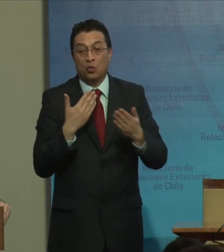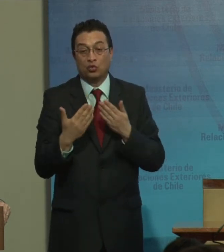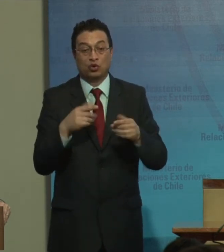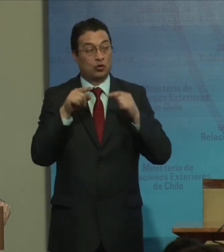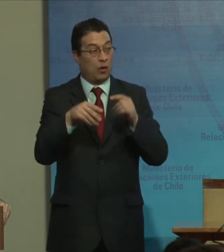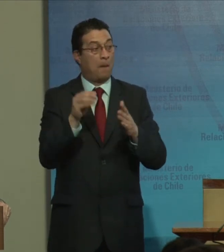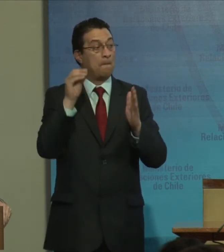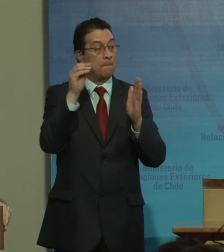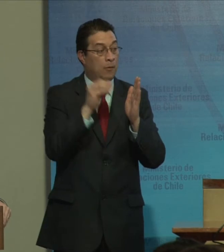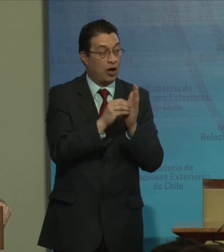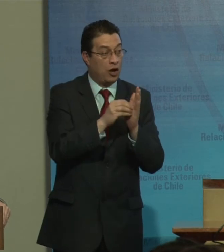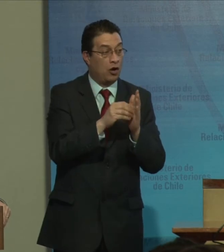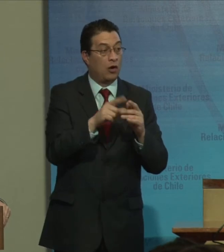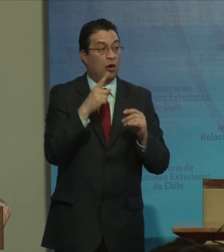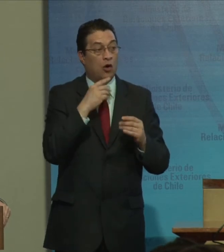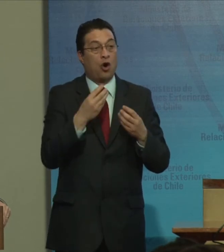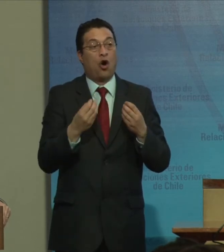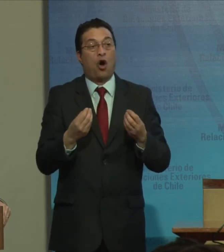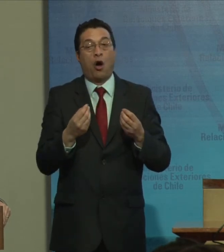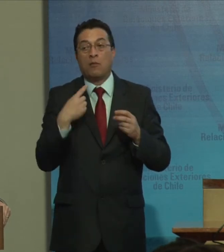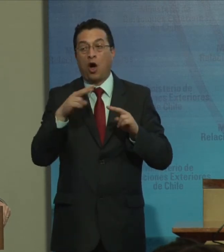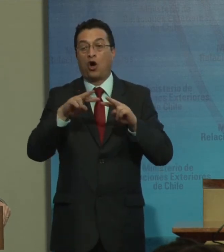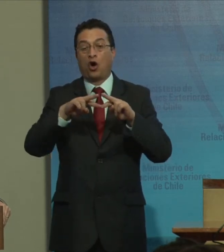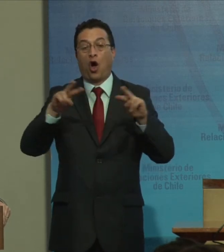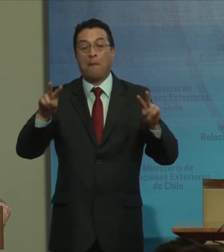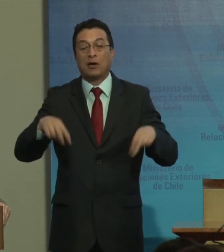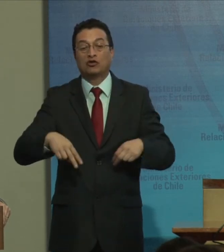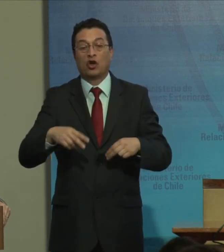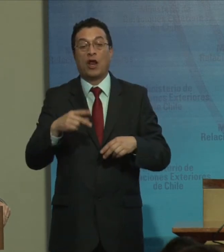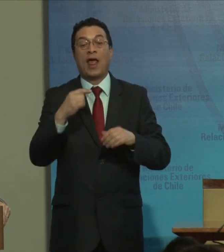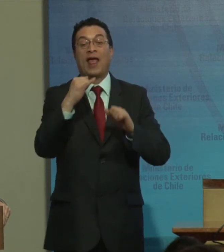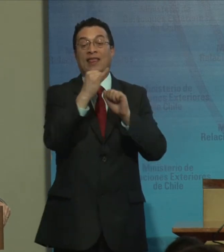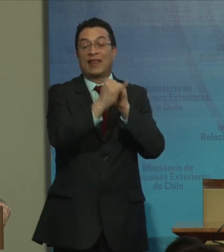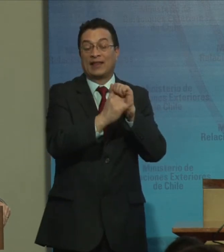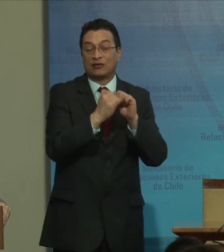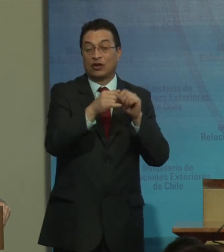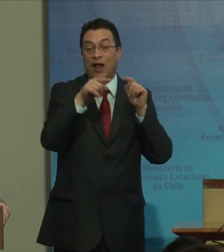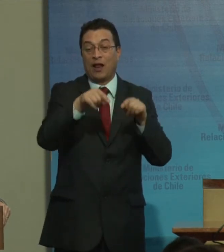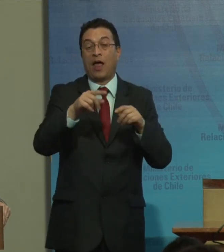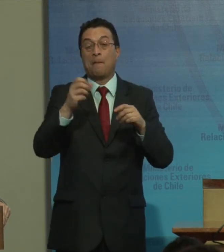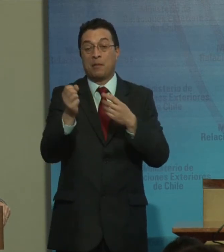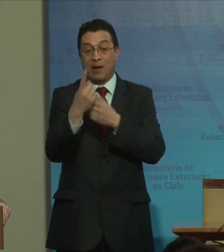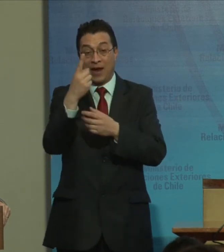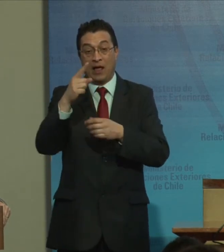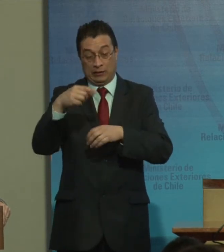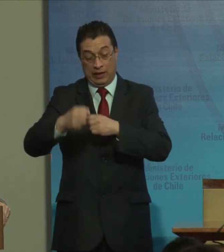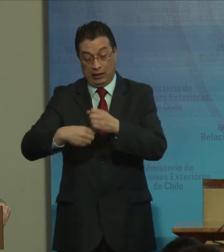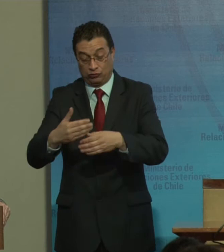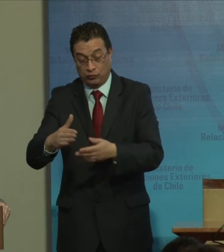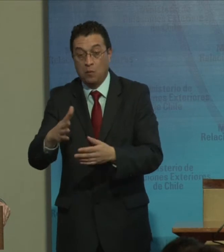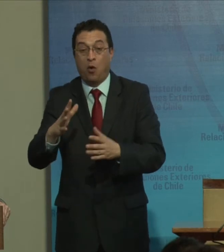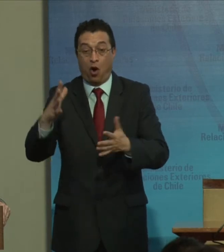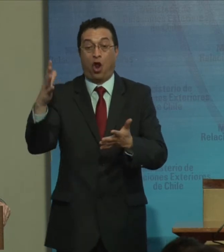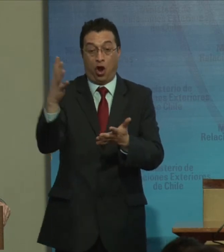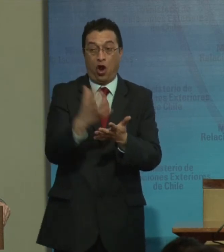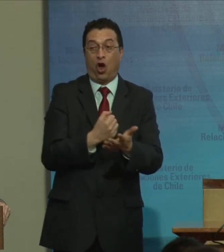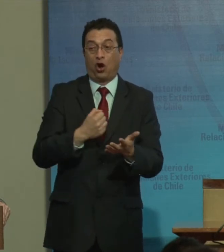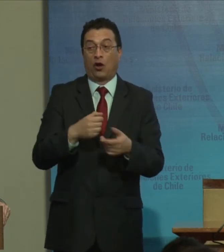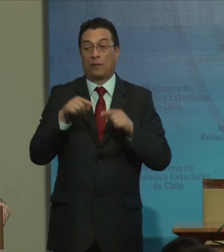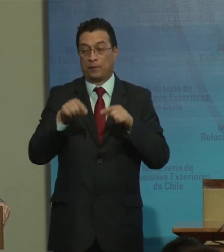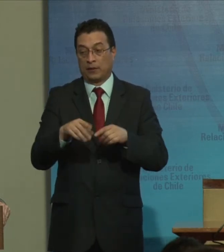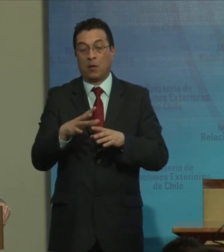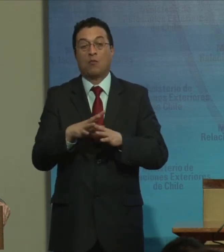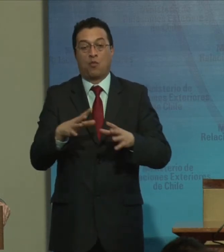como una convención internacional, la primera del siglo XXI, es un gran logro. Y ese es el